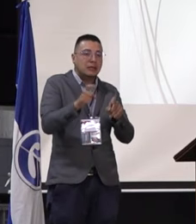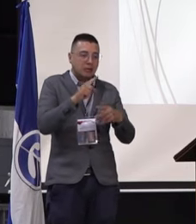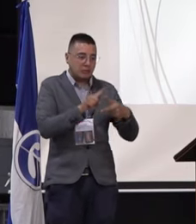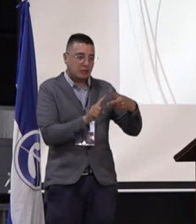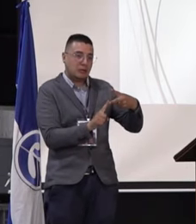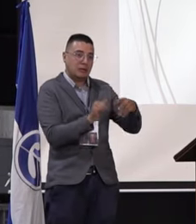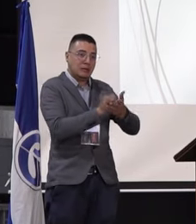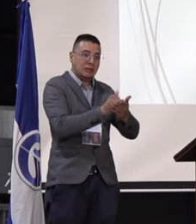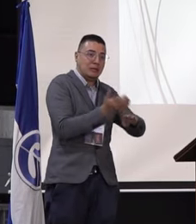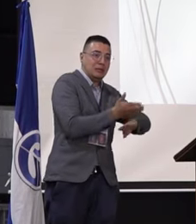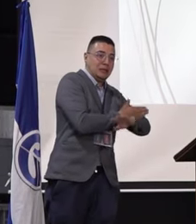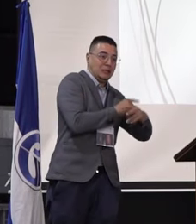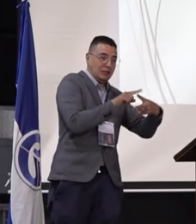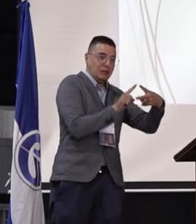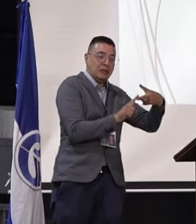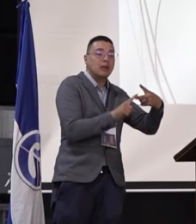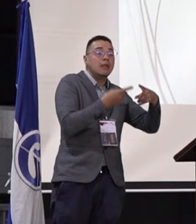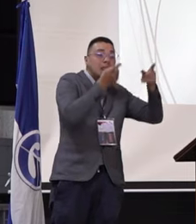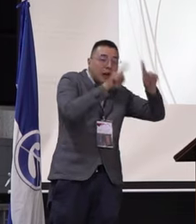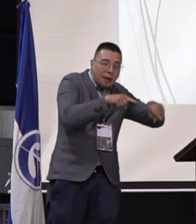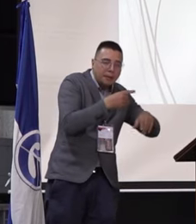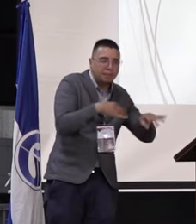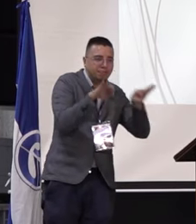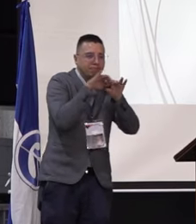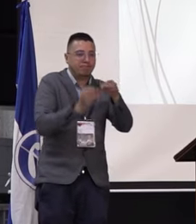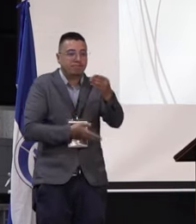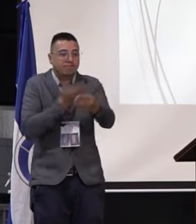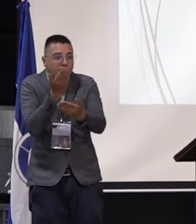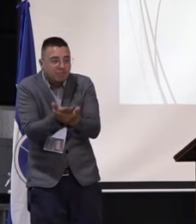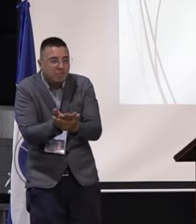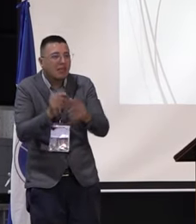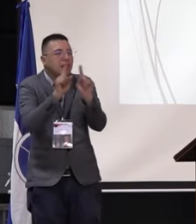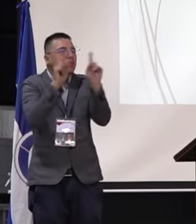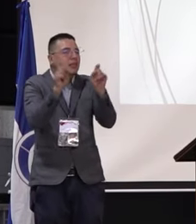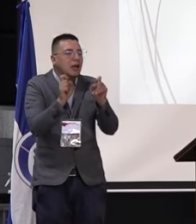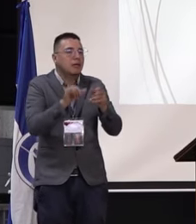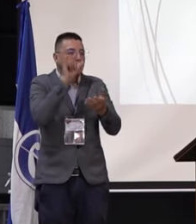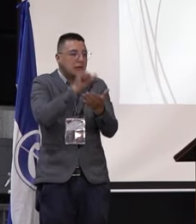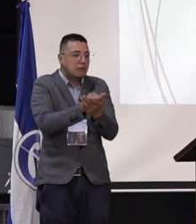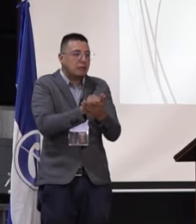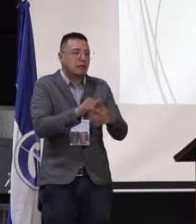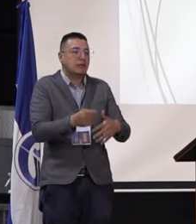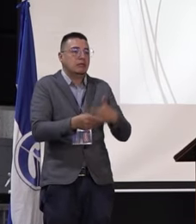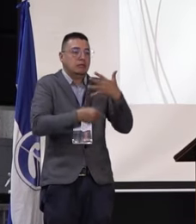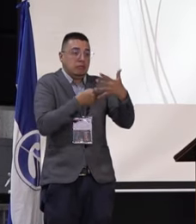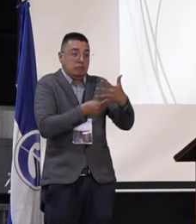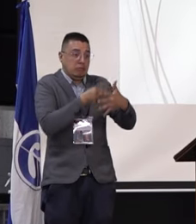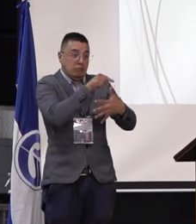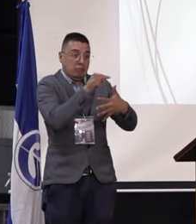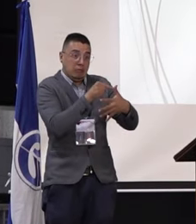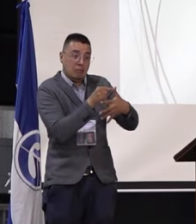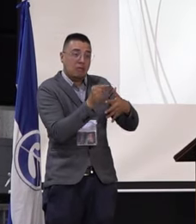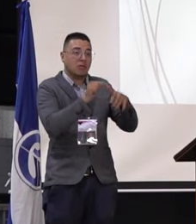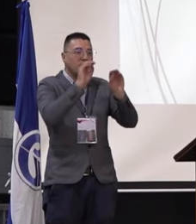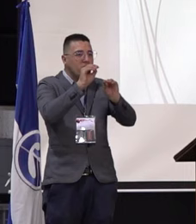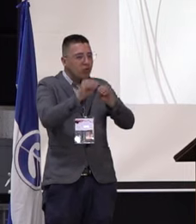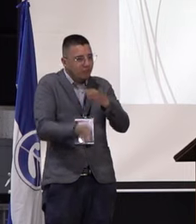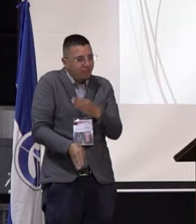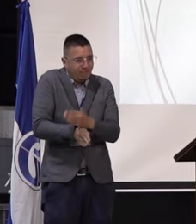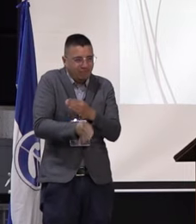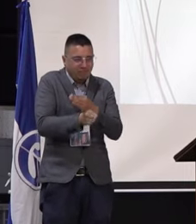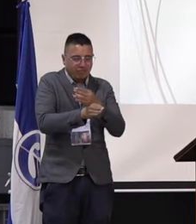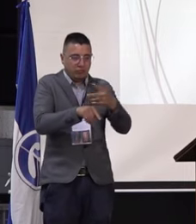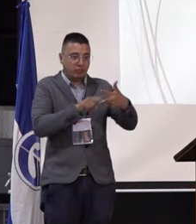preguntas y nos ayudan a estructurar nuestra propuesta desde estas tres líneas de acción. Una, que es la formación continua.